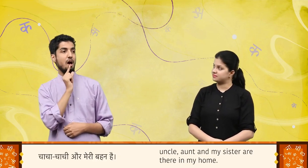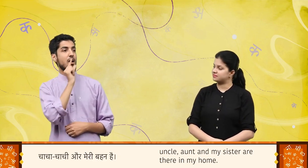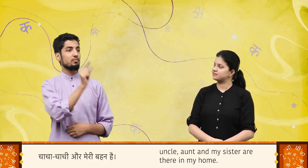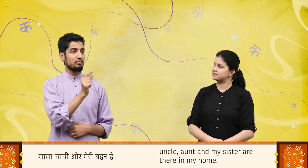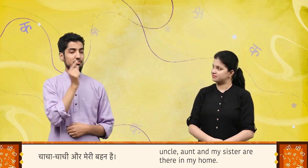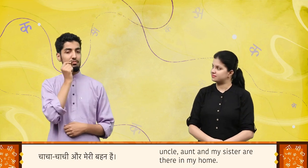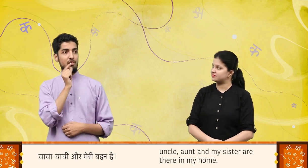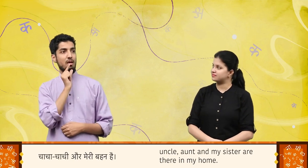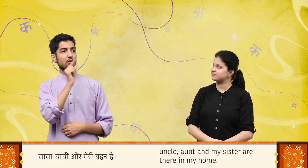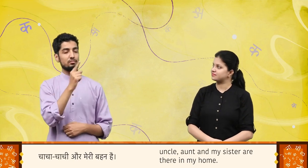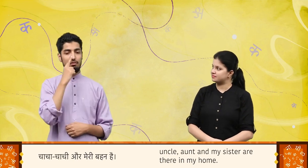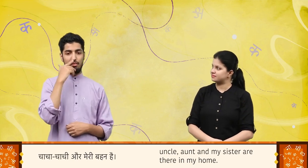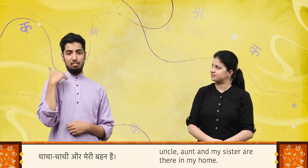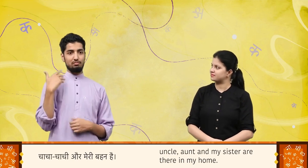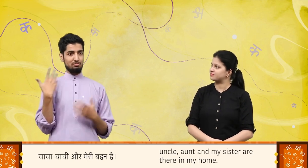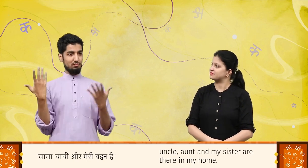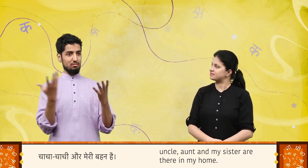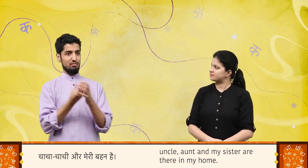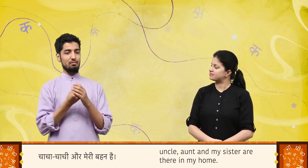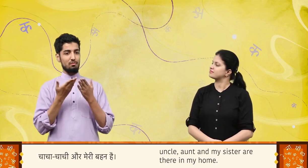चाचा चाची और मेरी बहन है